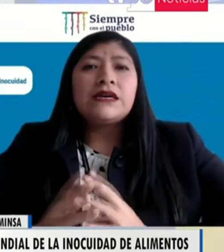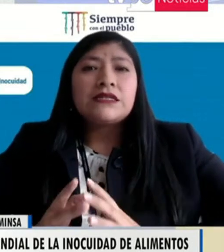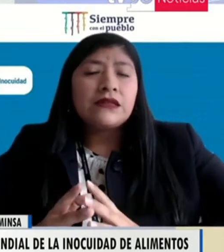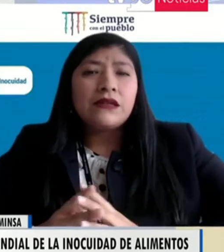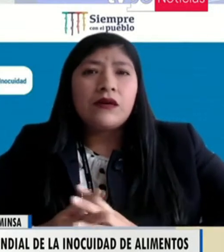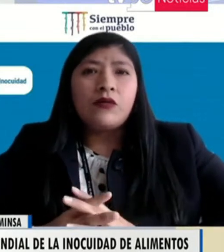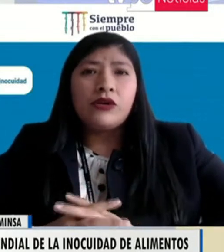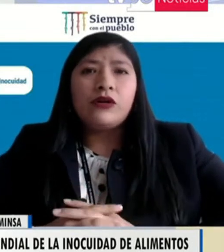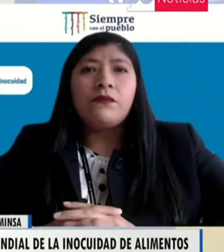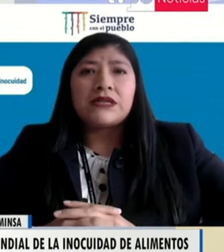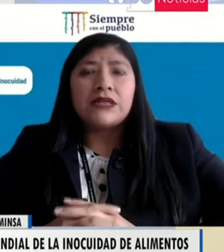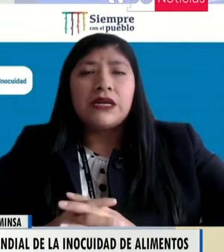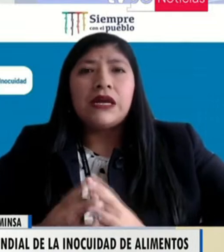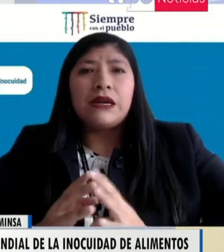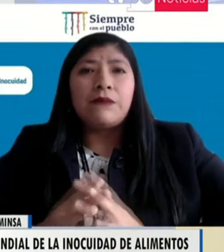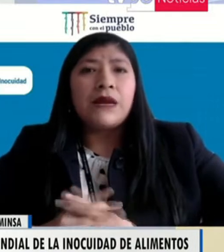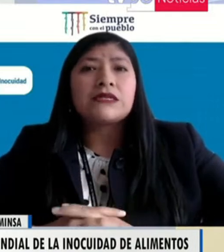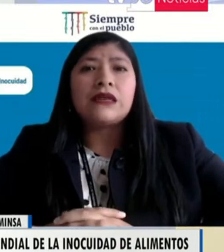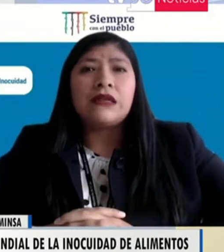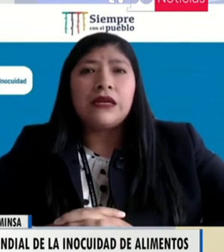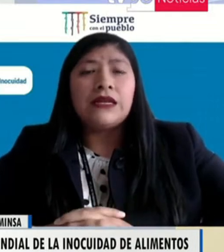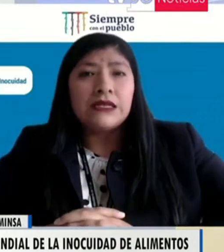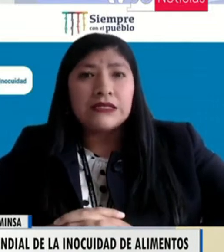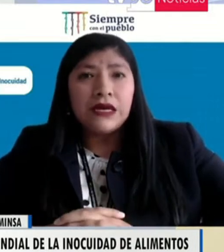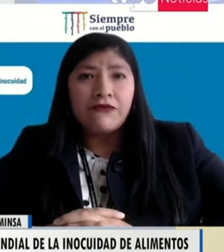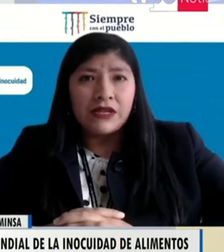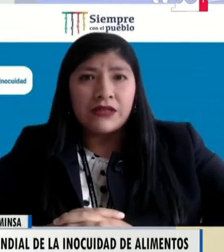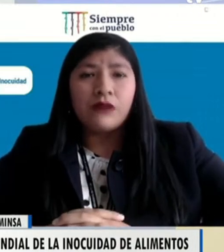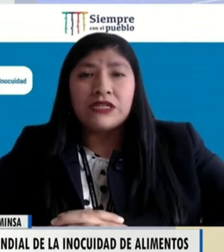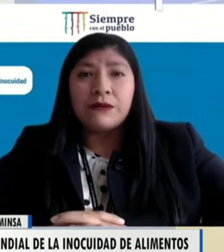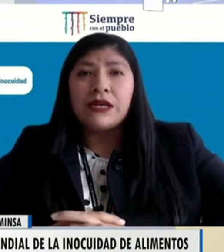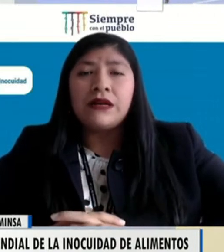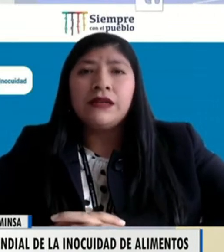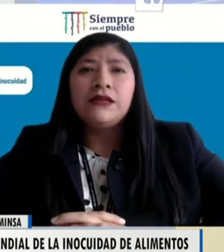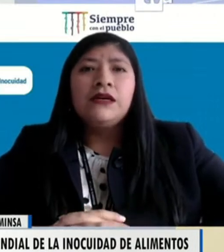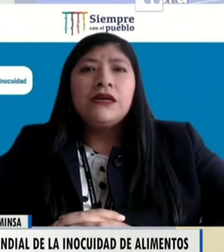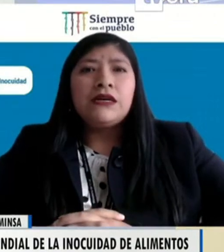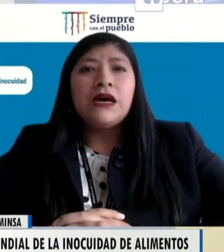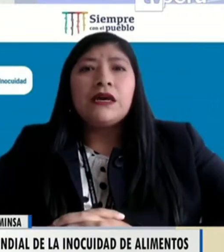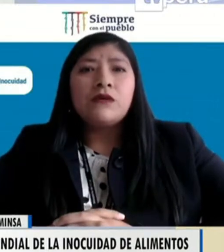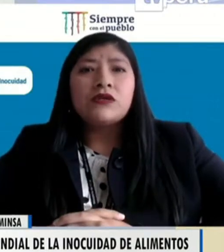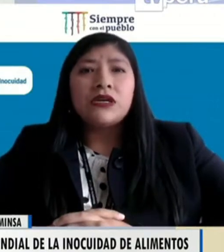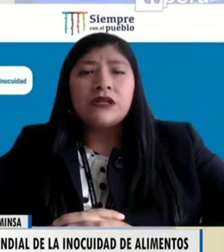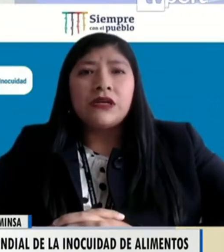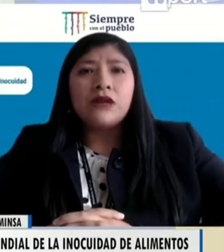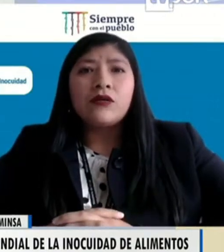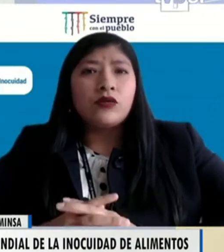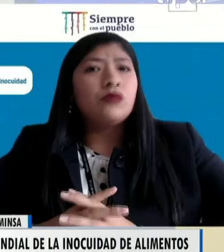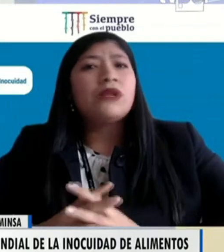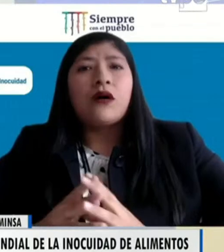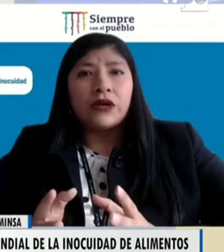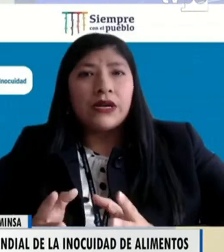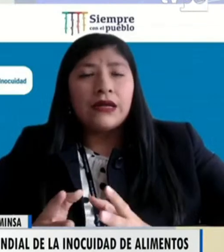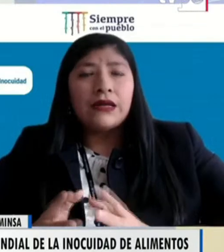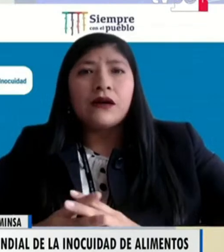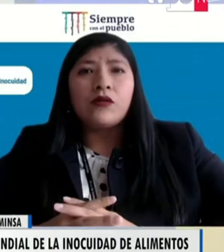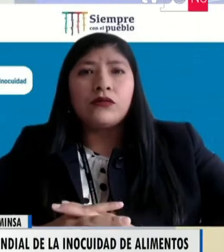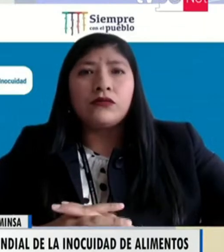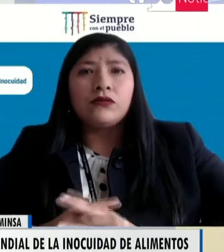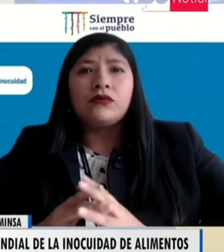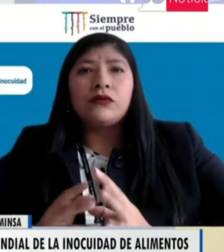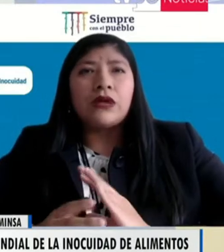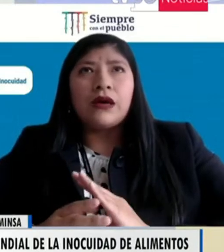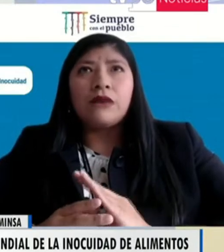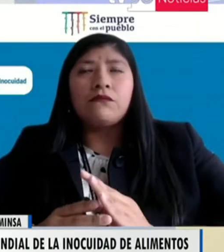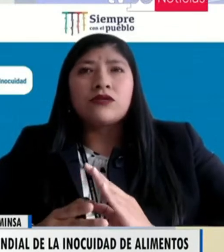y el día 7 de junio va a ser en la plaza de Lince, frente a la municipalidad, y ahí vamos a tener toda una jornada